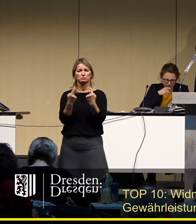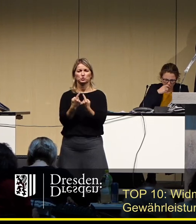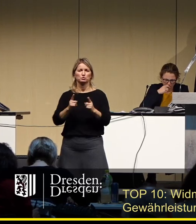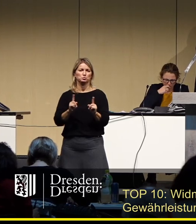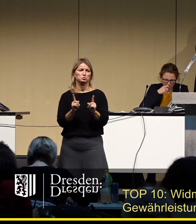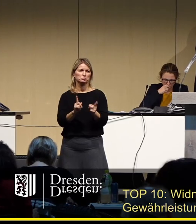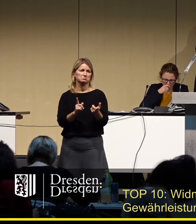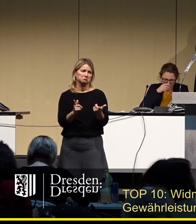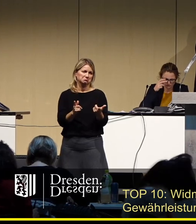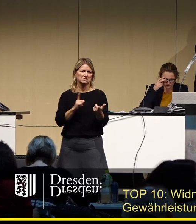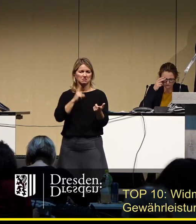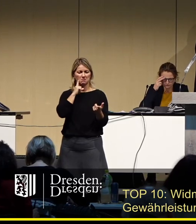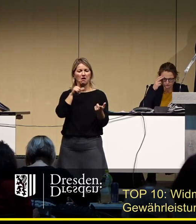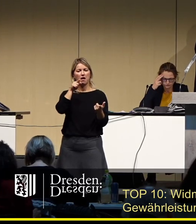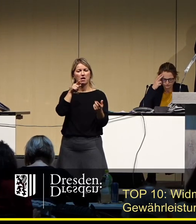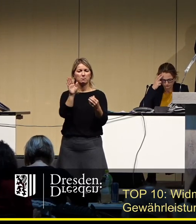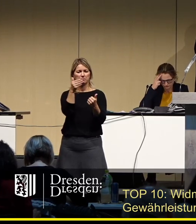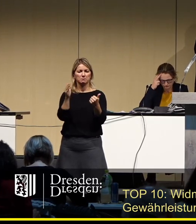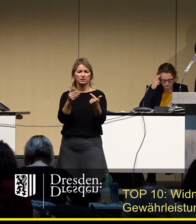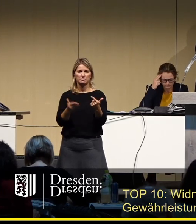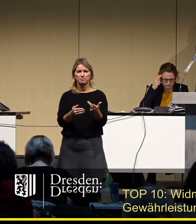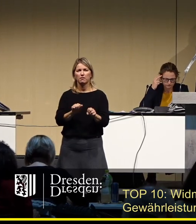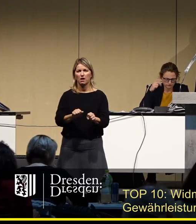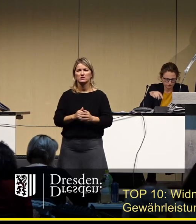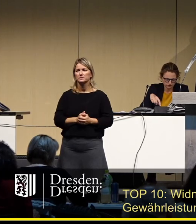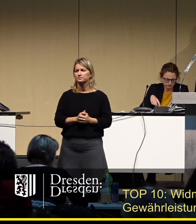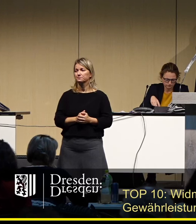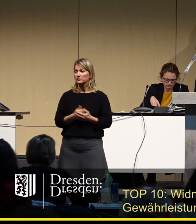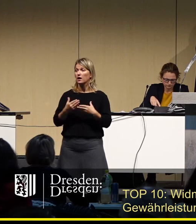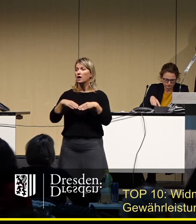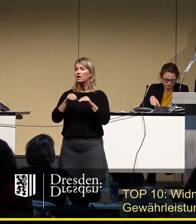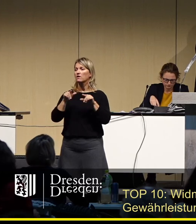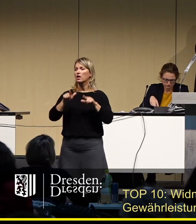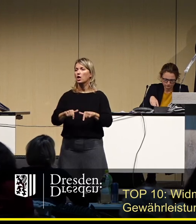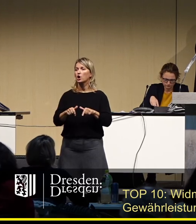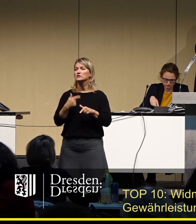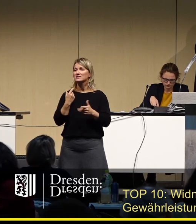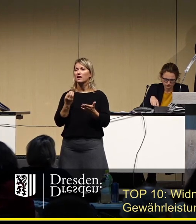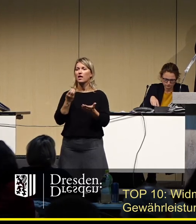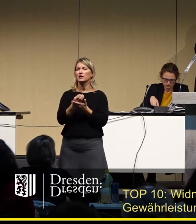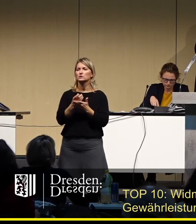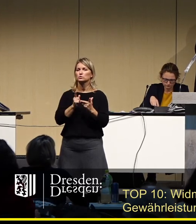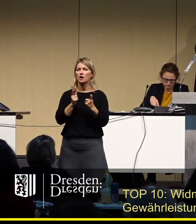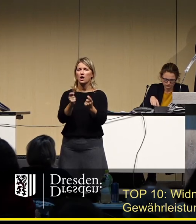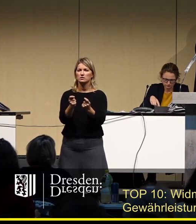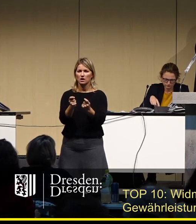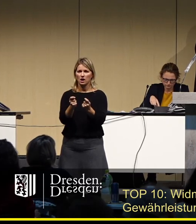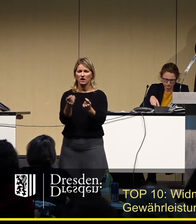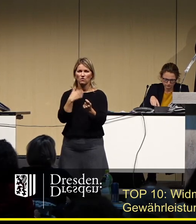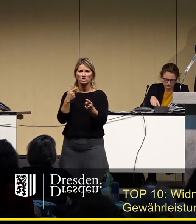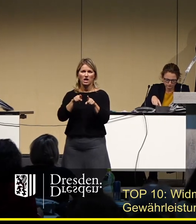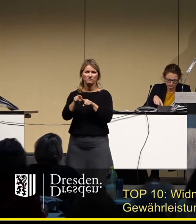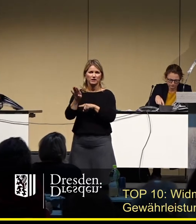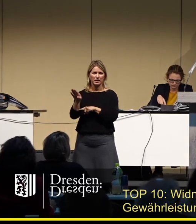Prinzip alle hintereinander weg jetzt abgestimmt werden. Ich beginne mit dem Ergänzungsantrag der